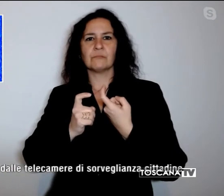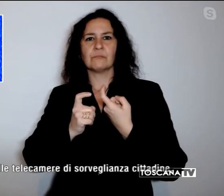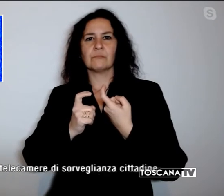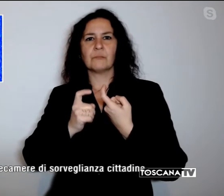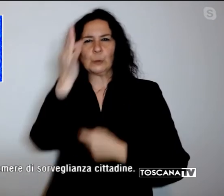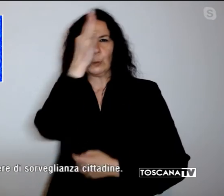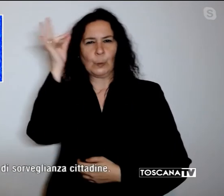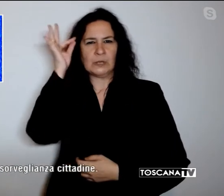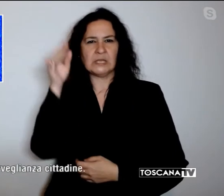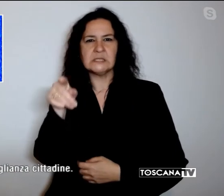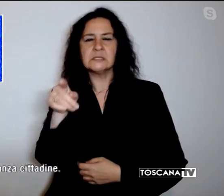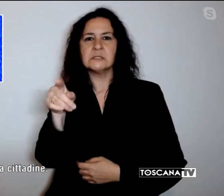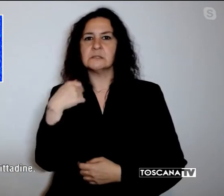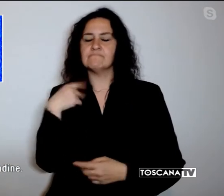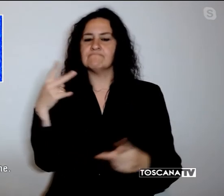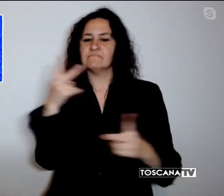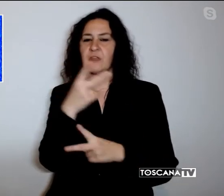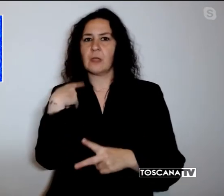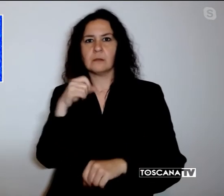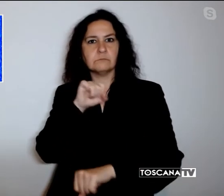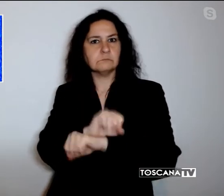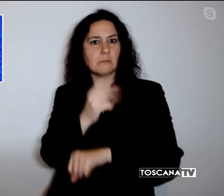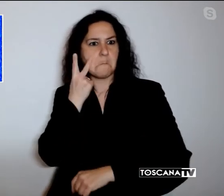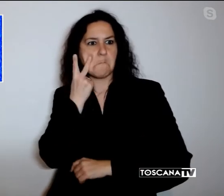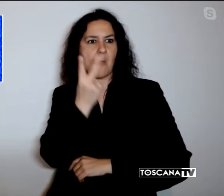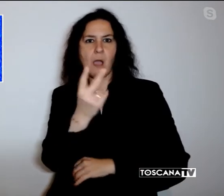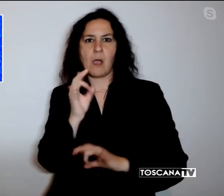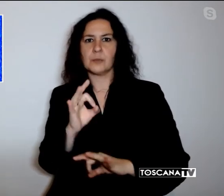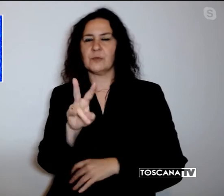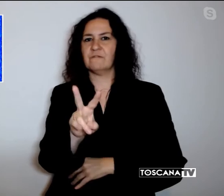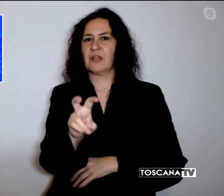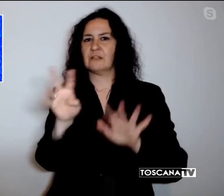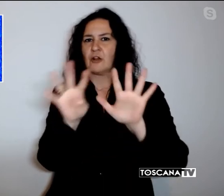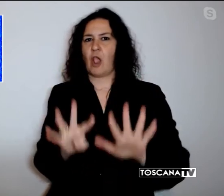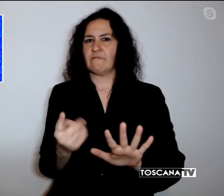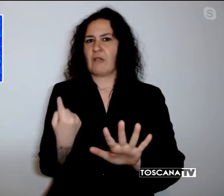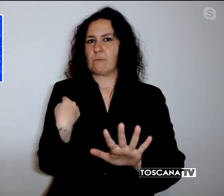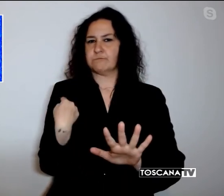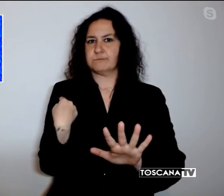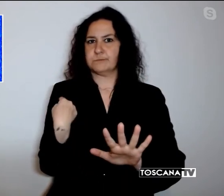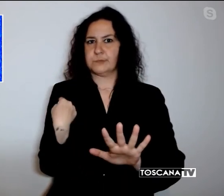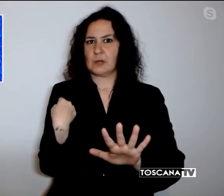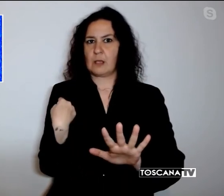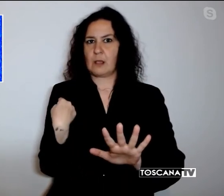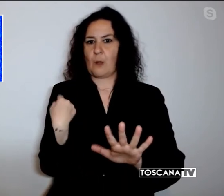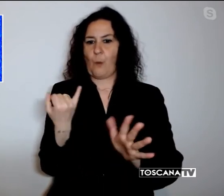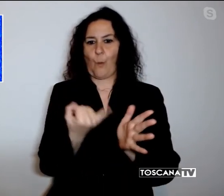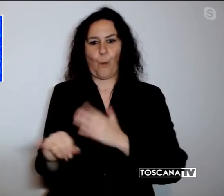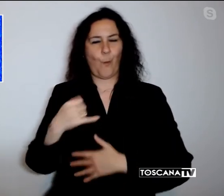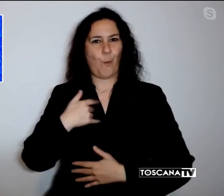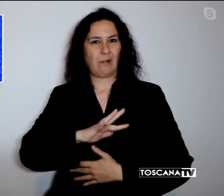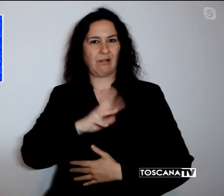dalla polizia il 20 novembre scorso dopo che aveva messo a segno l'ultima spaccata.